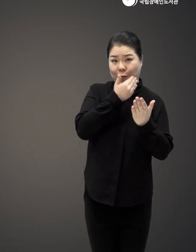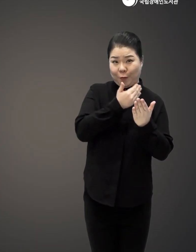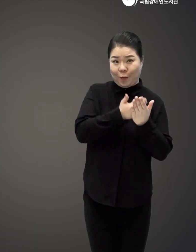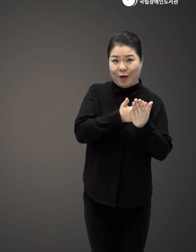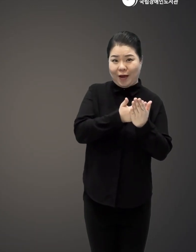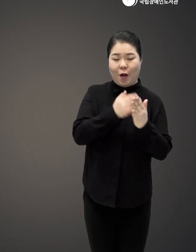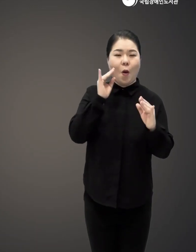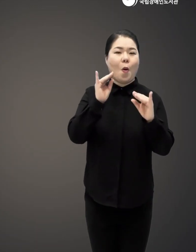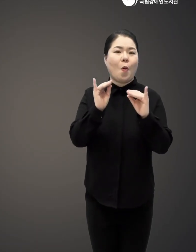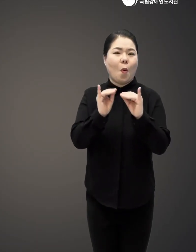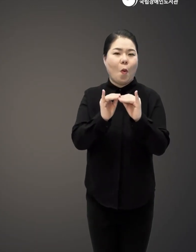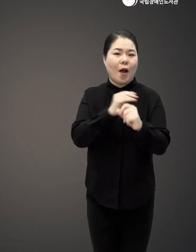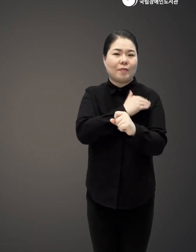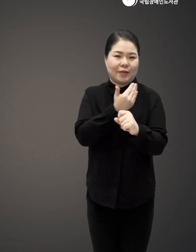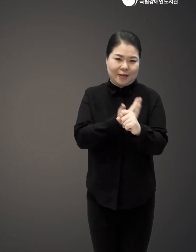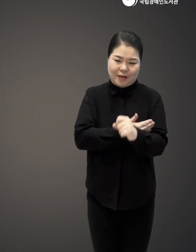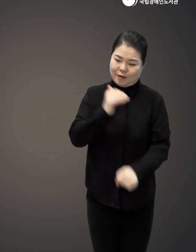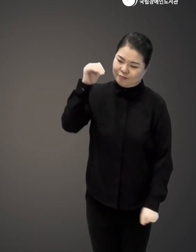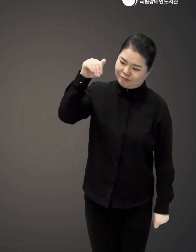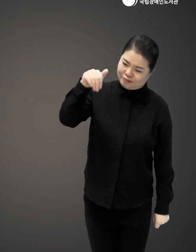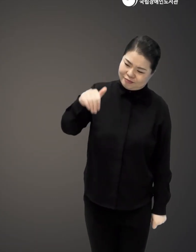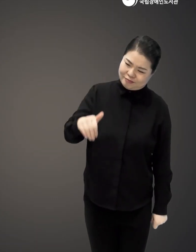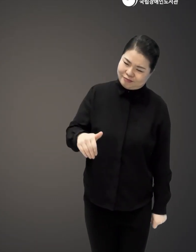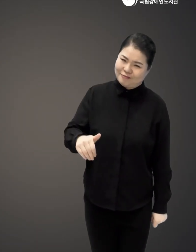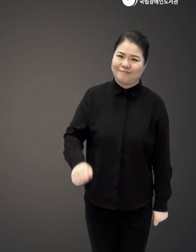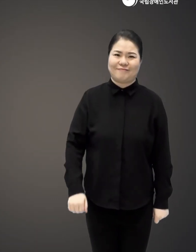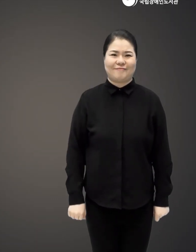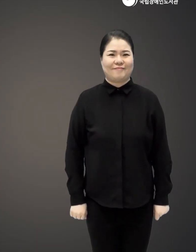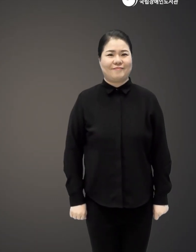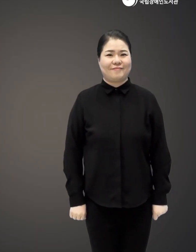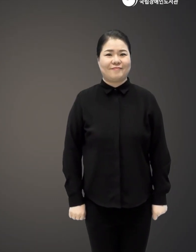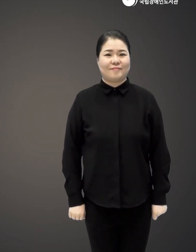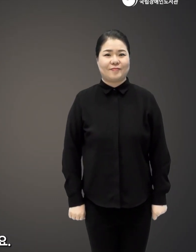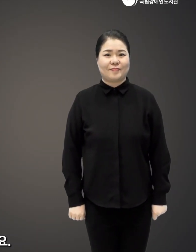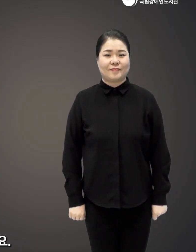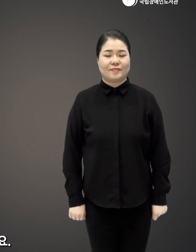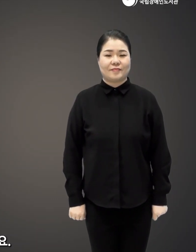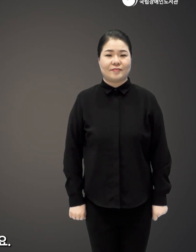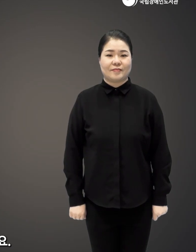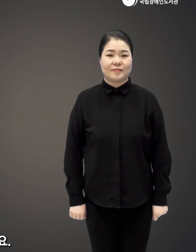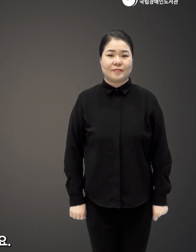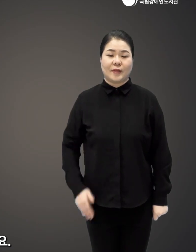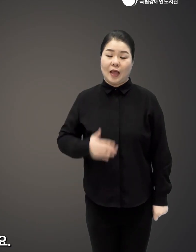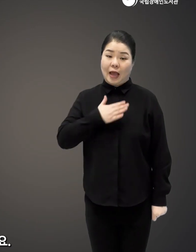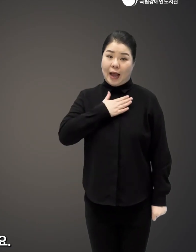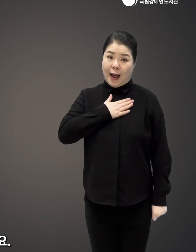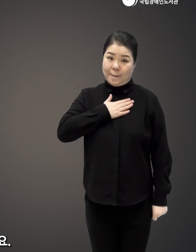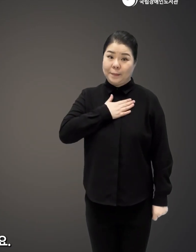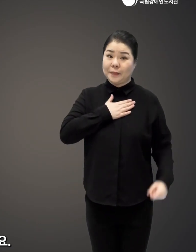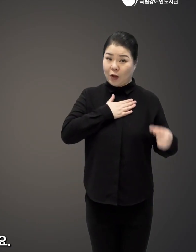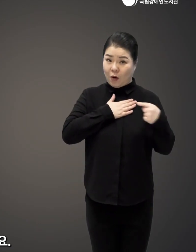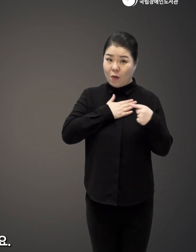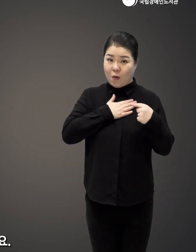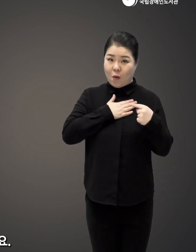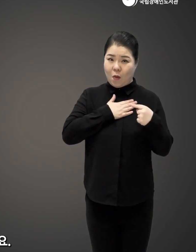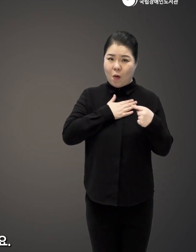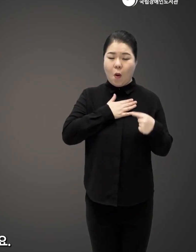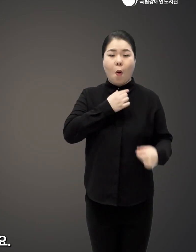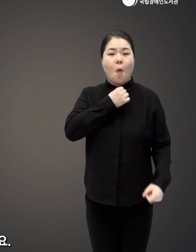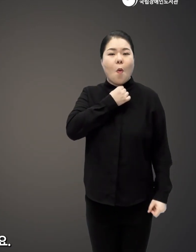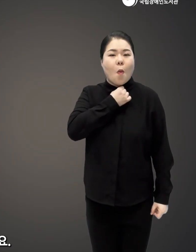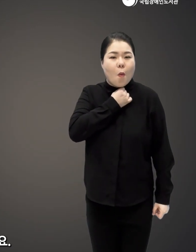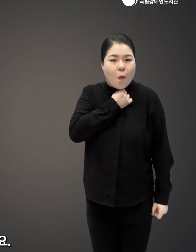공감 능력이 떨어질 수밖에 없습니다 우리 감정이라는 것은요